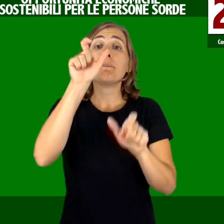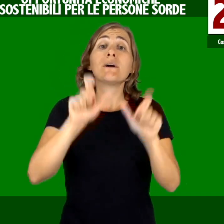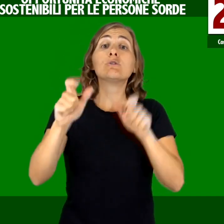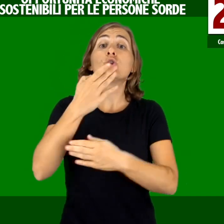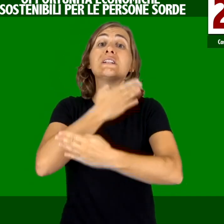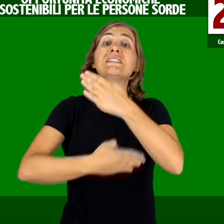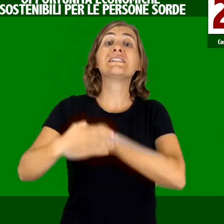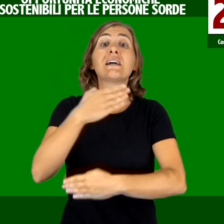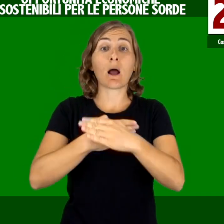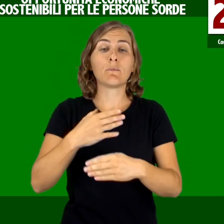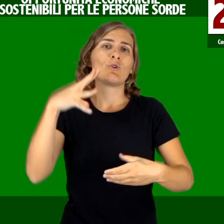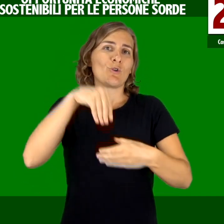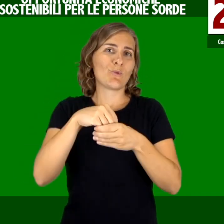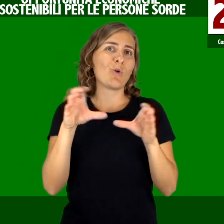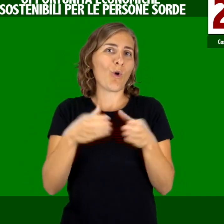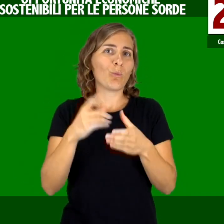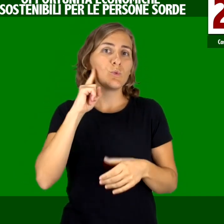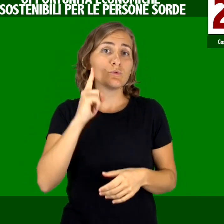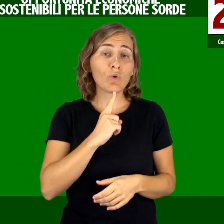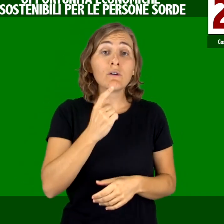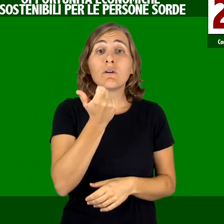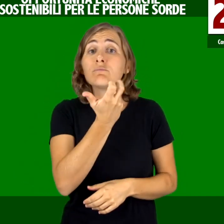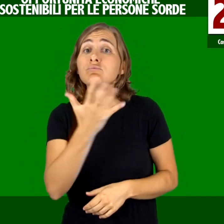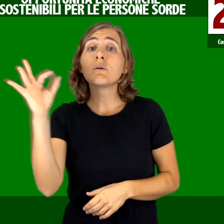persone con disabilità e all'interno delle comunità sorde.